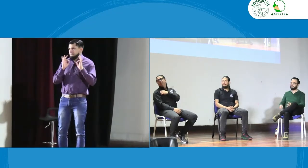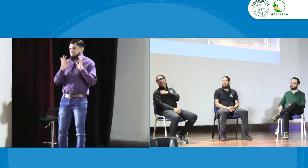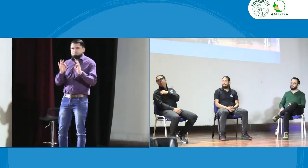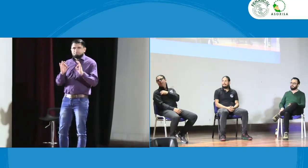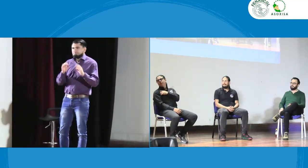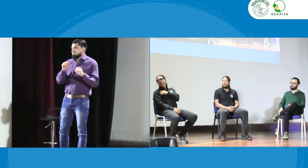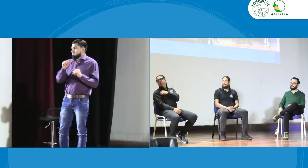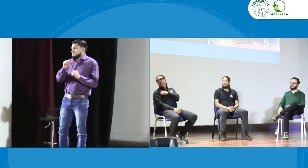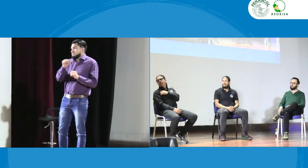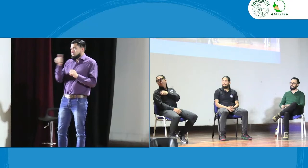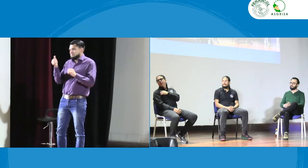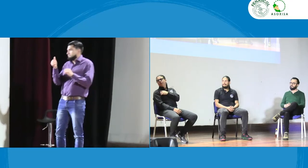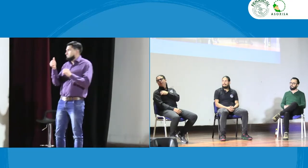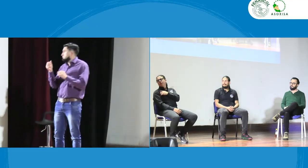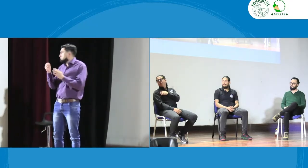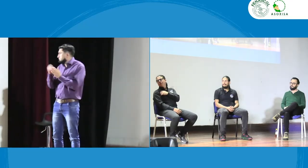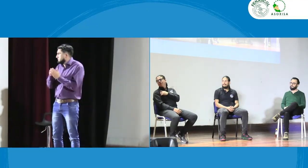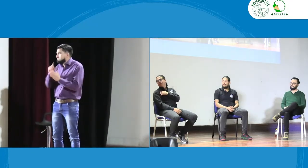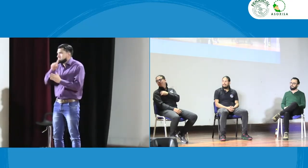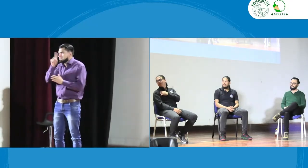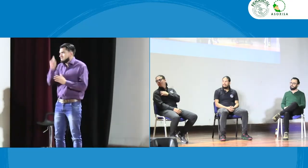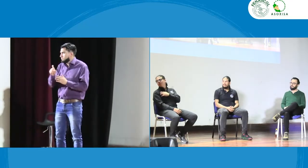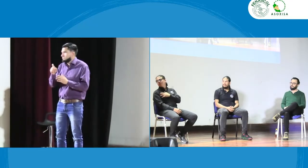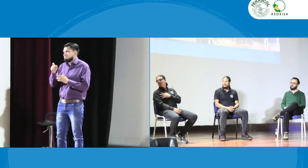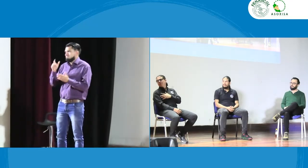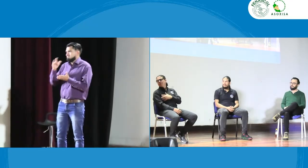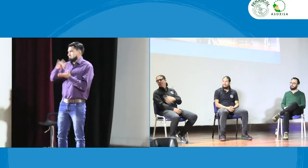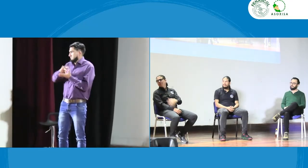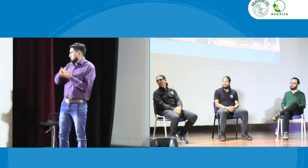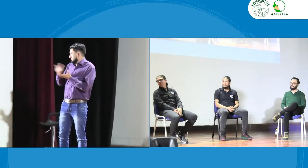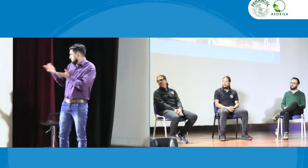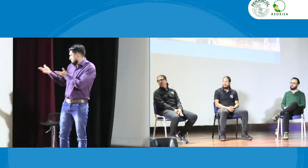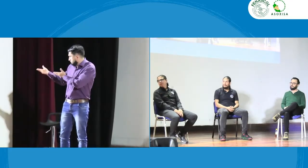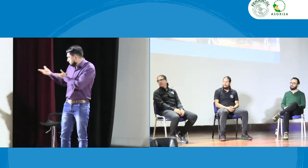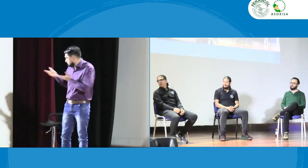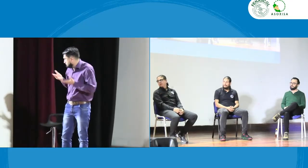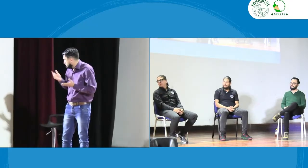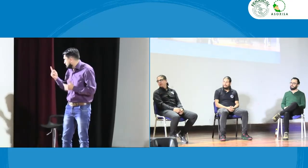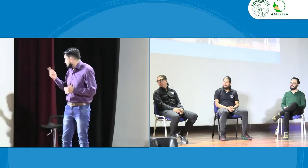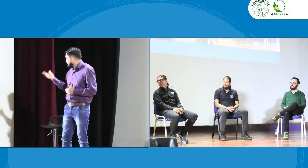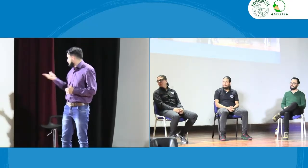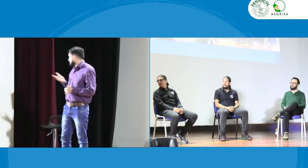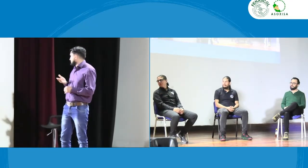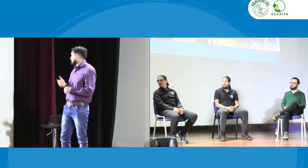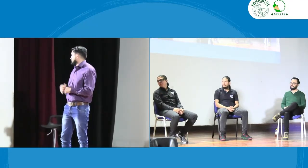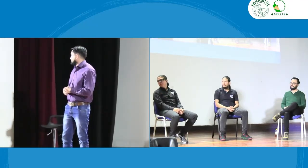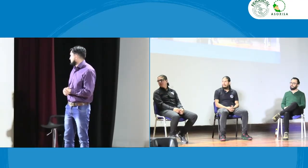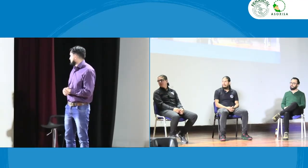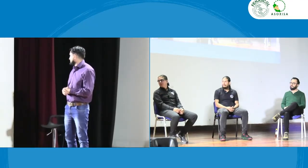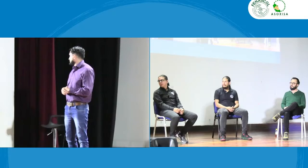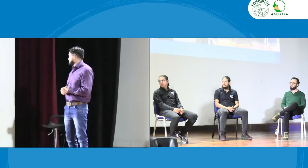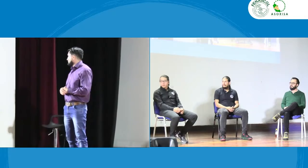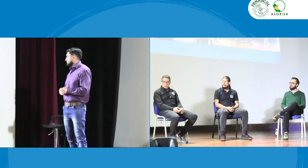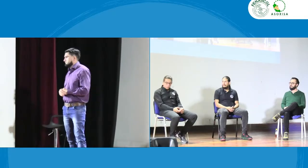listo entonces muchísimas gracias por la respuesta vamos con otra pregunta que tenemos acá en el auditor